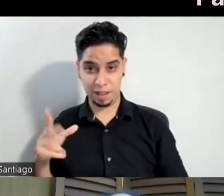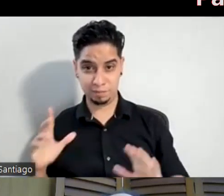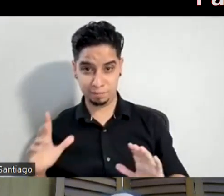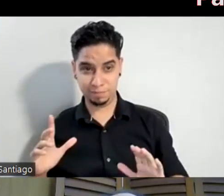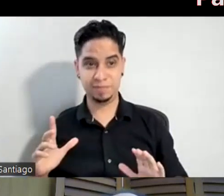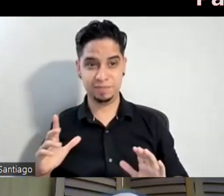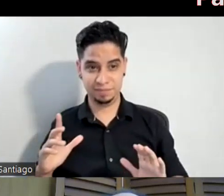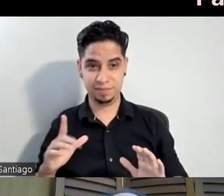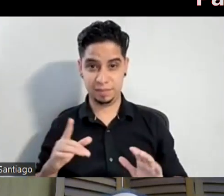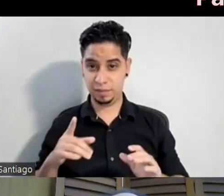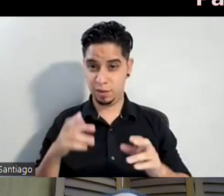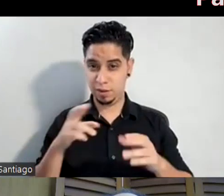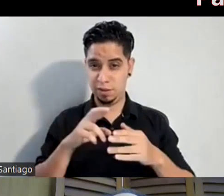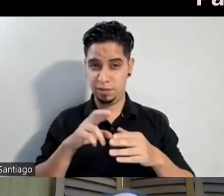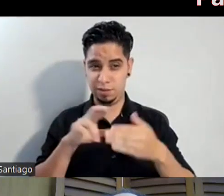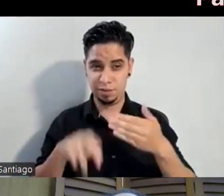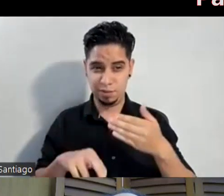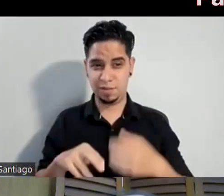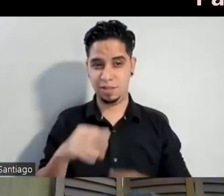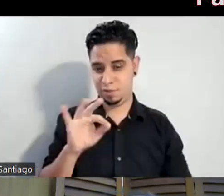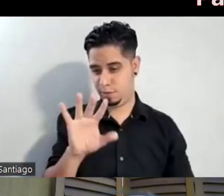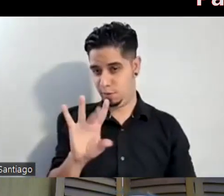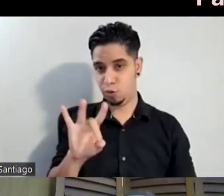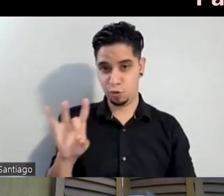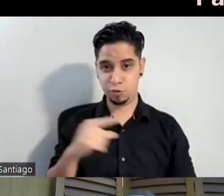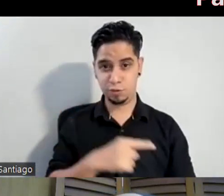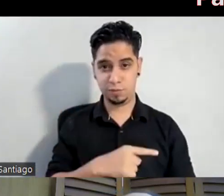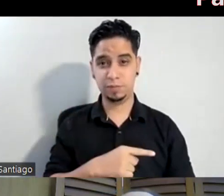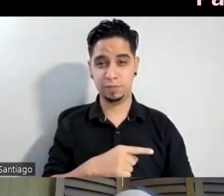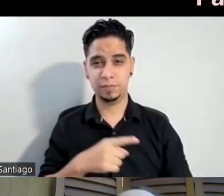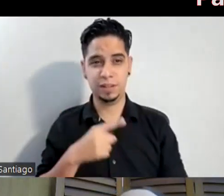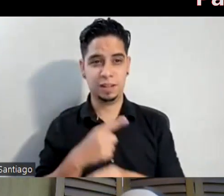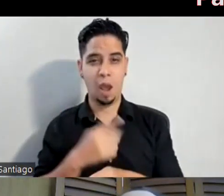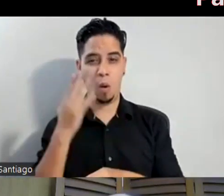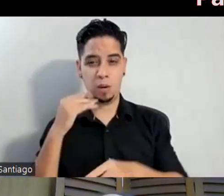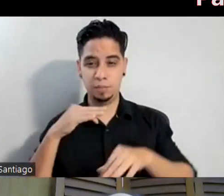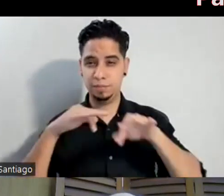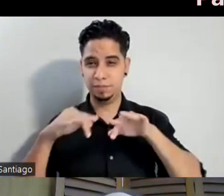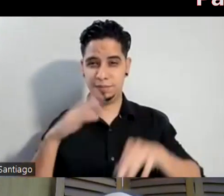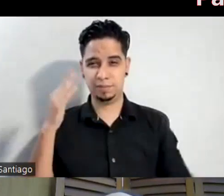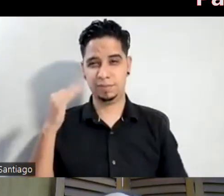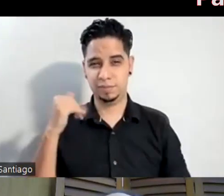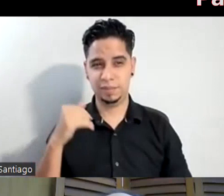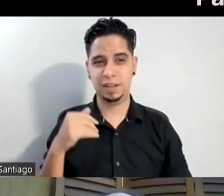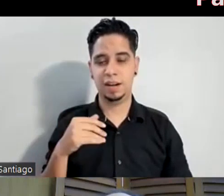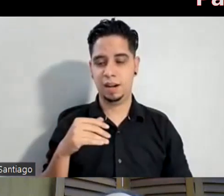Pues resulta que es 1988. 88. Y les voy a explicar. En 1997 no pasó nada.